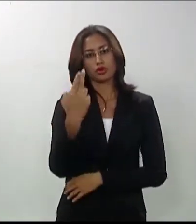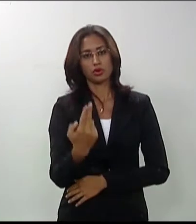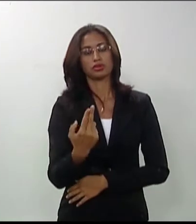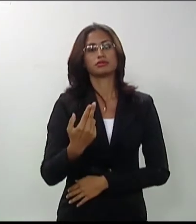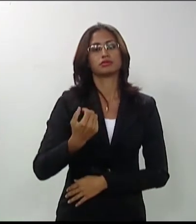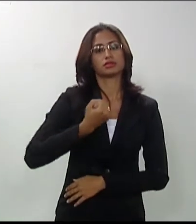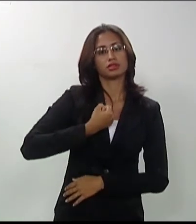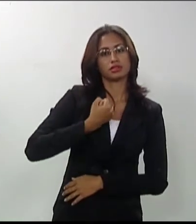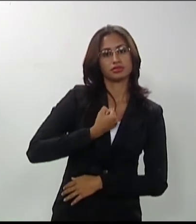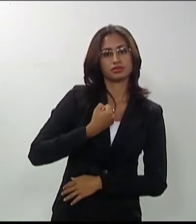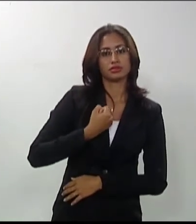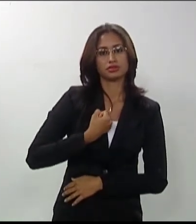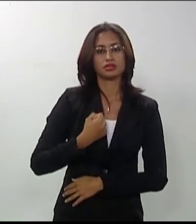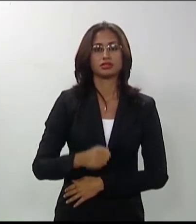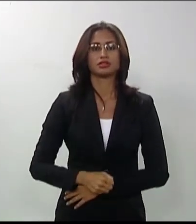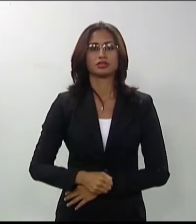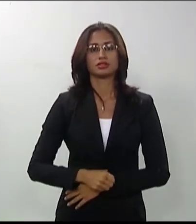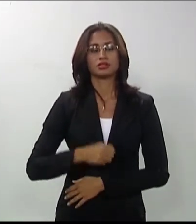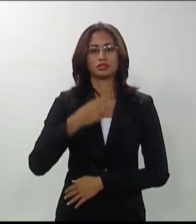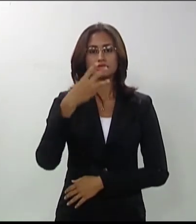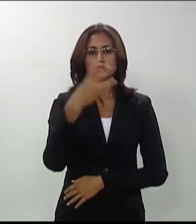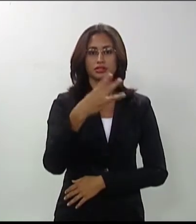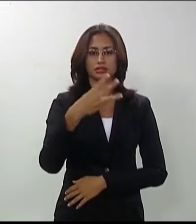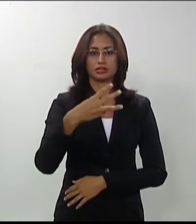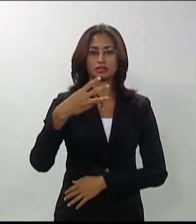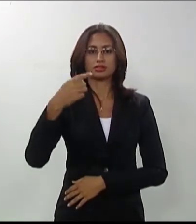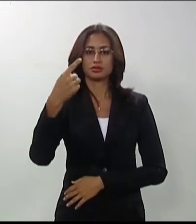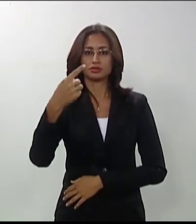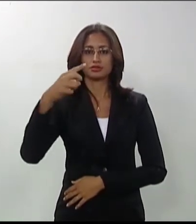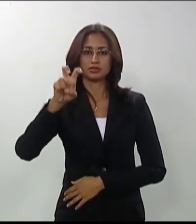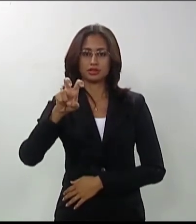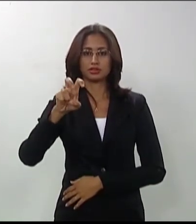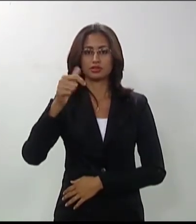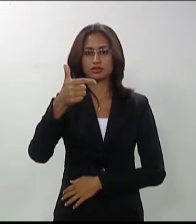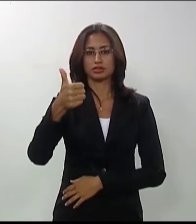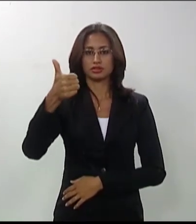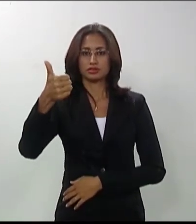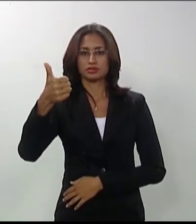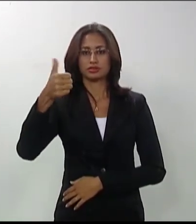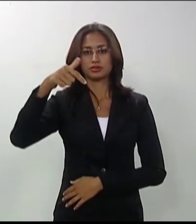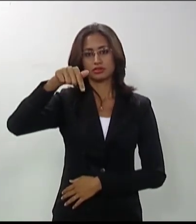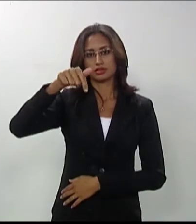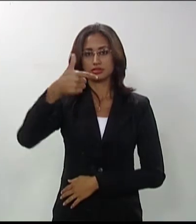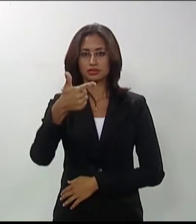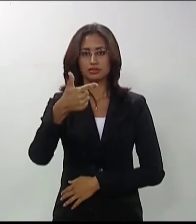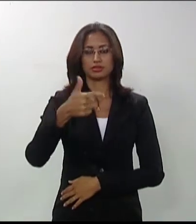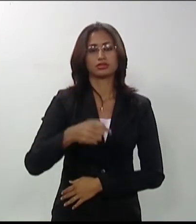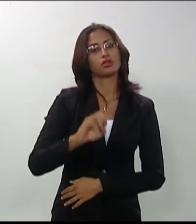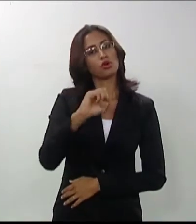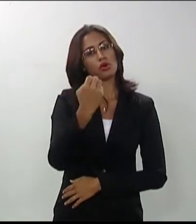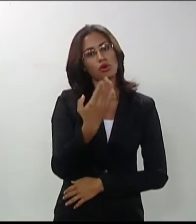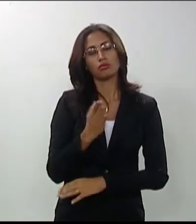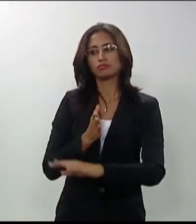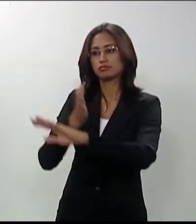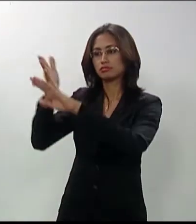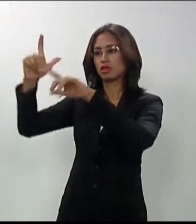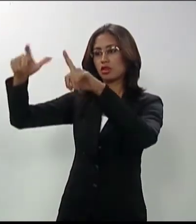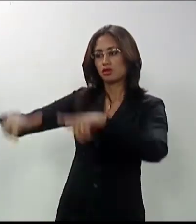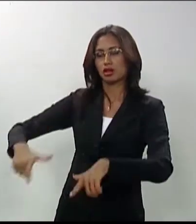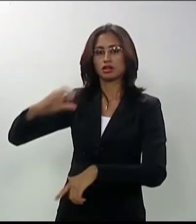O TAEM, de caráter teórico prático, deverá acontecer em apenas uma etapa, no dia, horário e local conforme o quadro